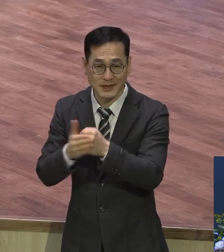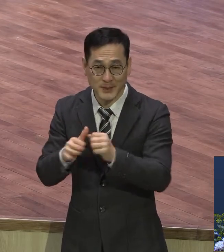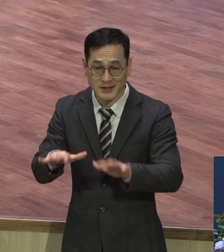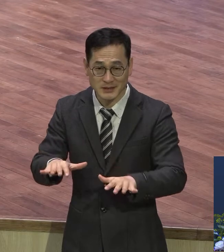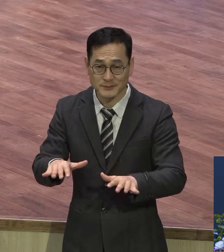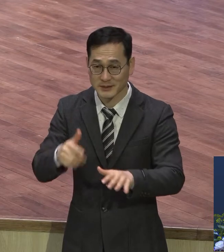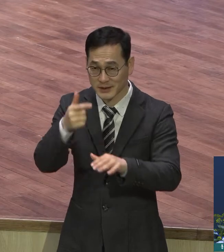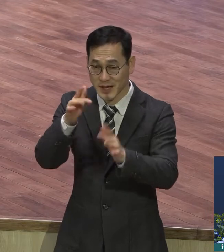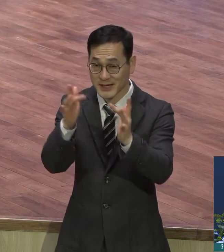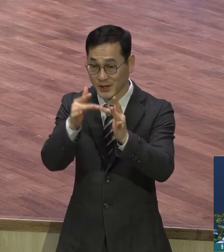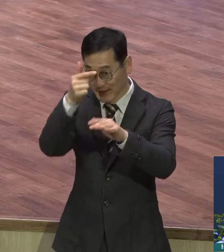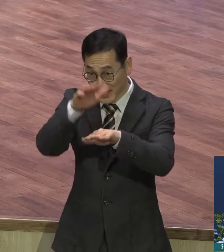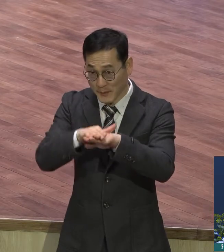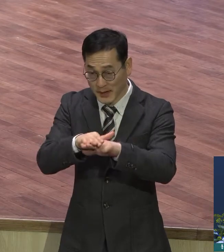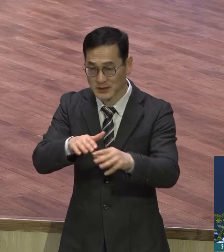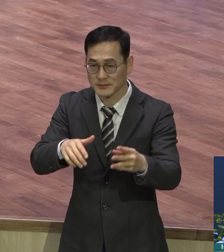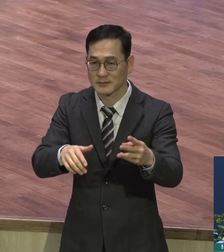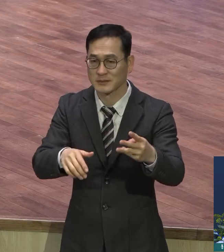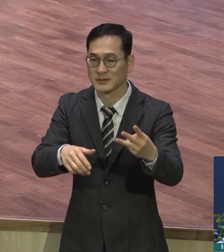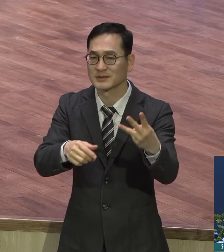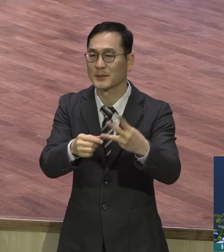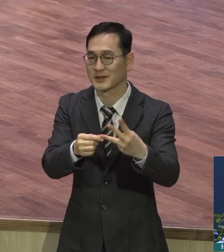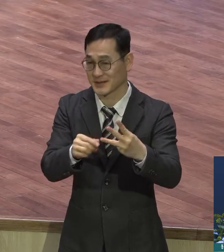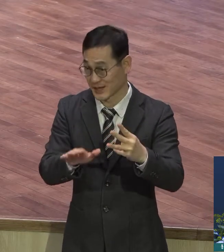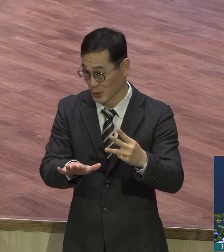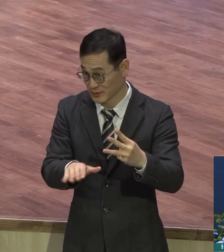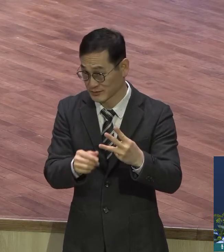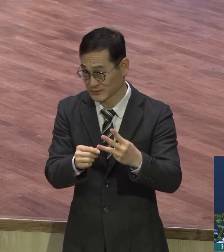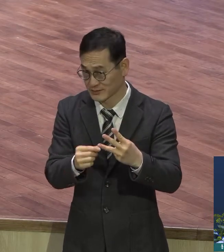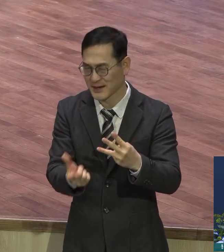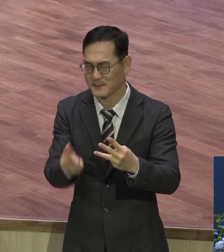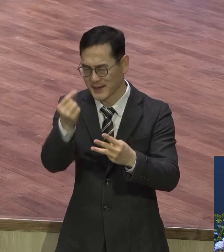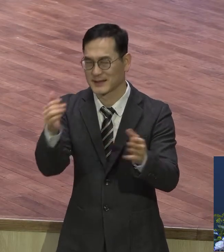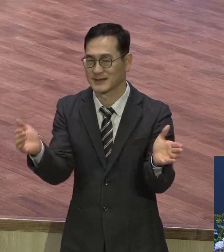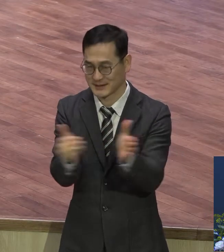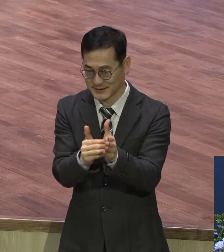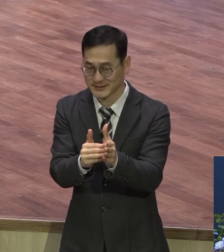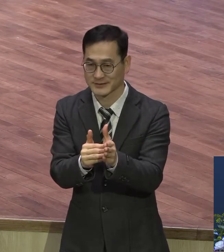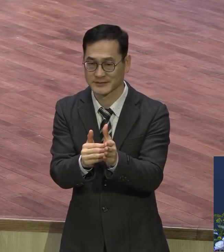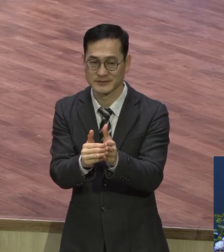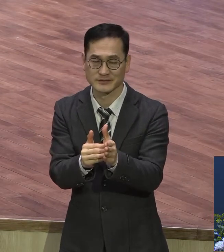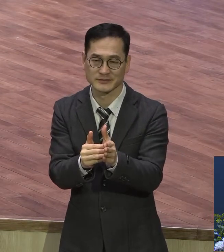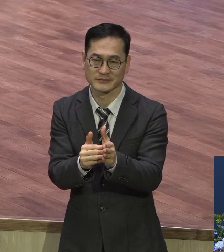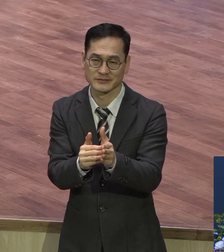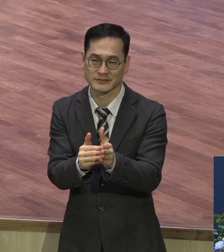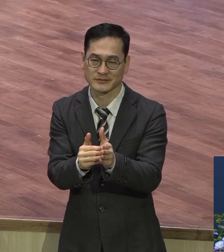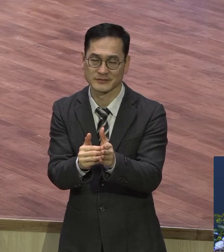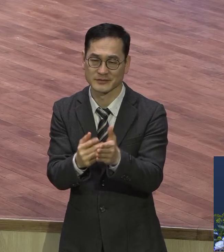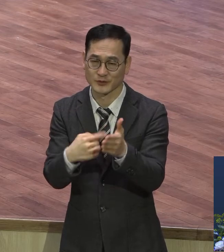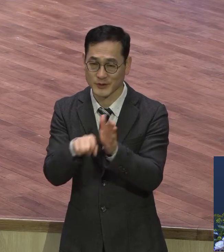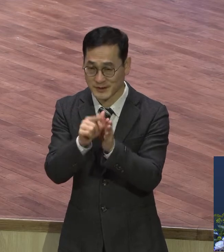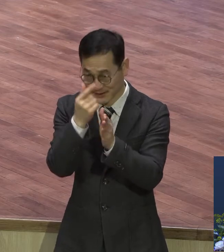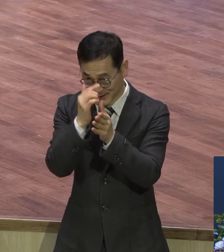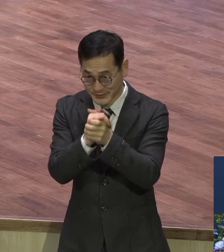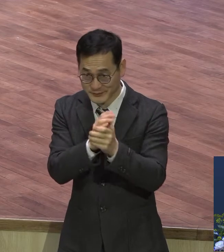드리고 있는데 좀 빨리 종식되도록 여러분 기도 많이 해주시길 바랍니다.